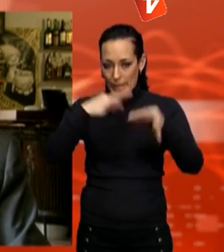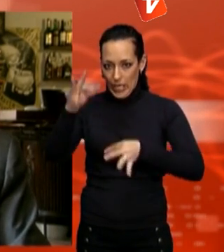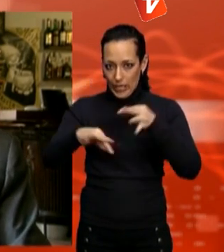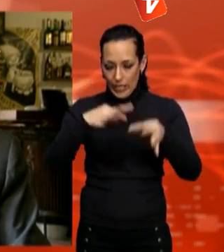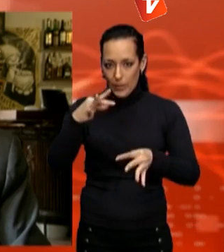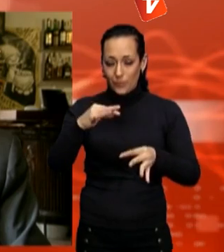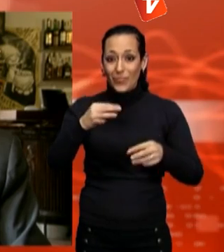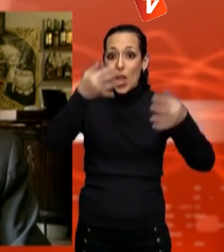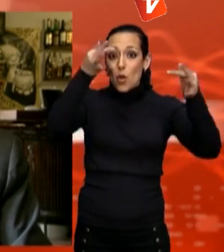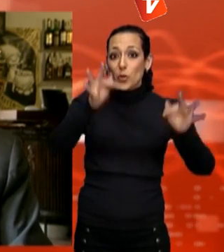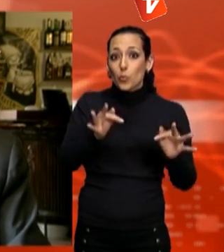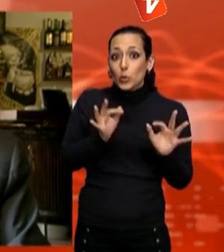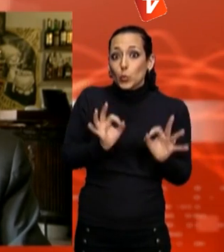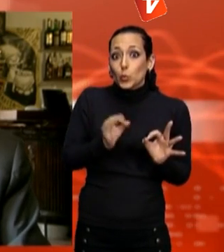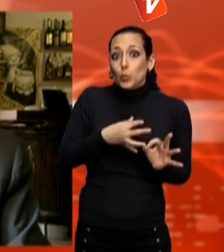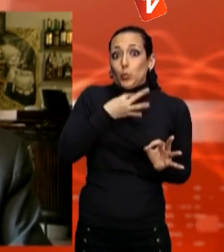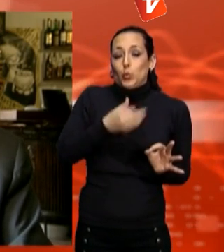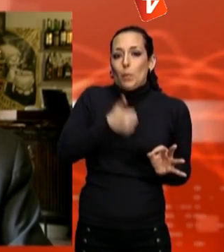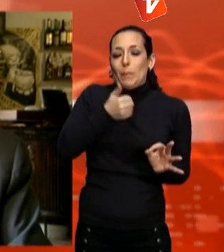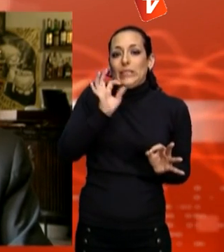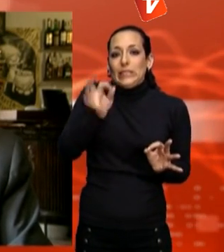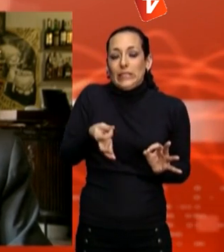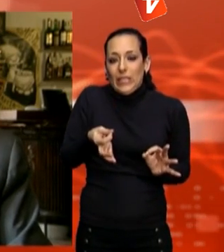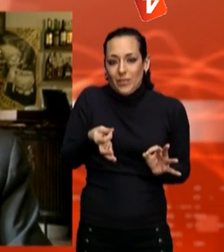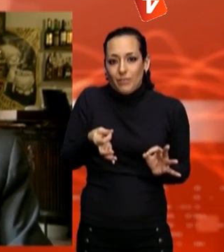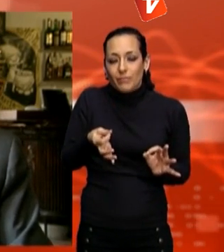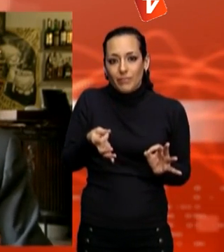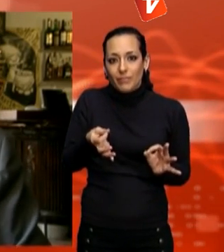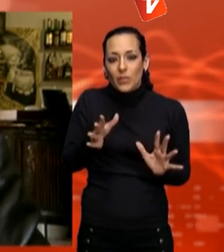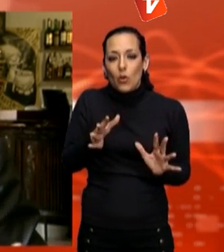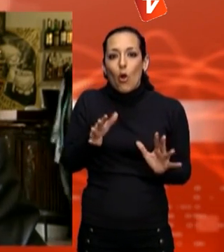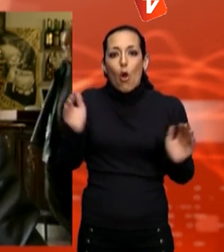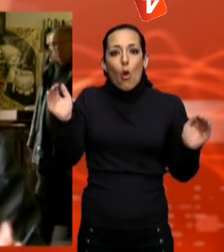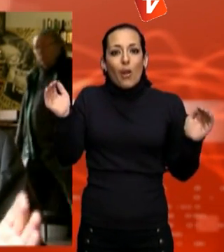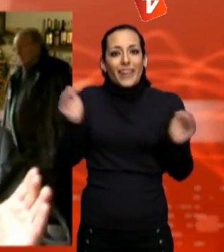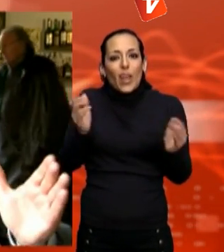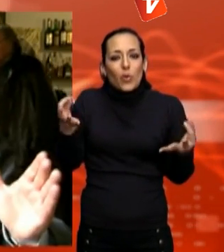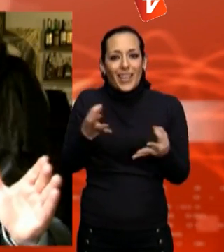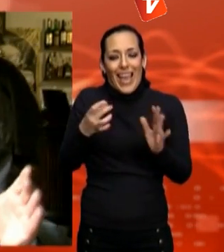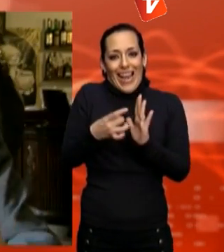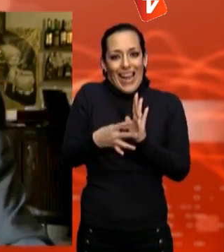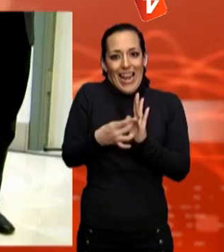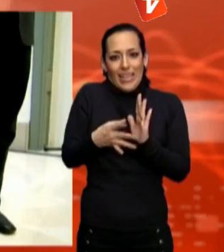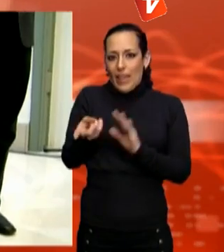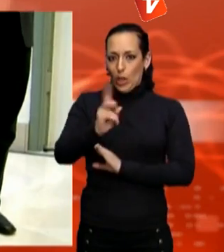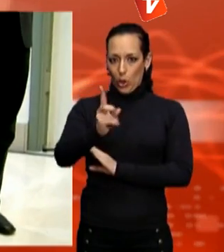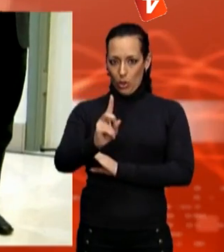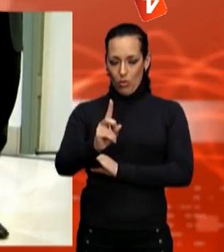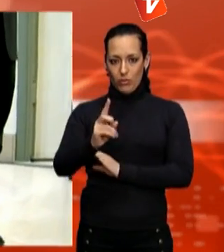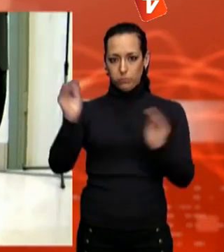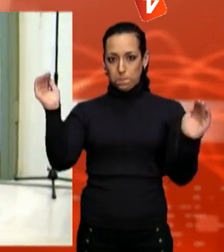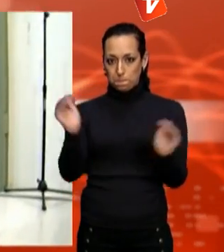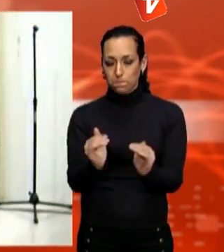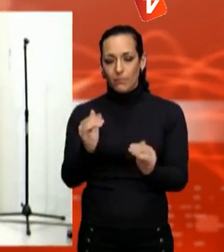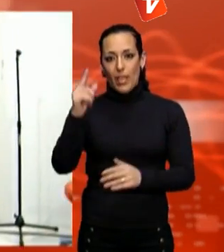intentant reduir dies més que reduir qualitat dins del possible. Aquesta és la